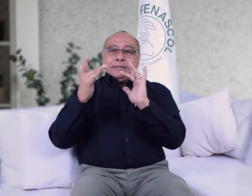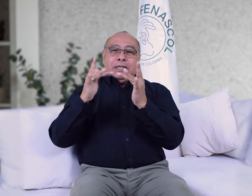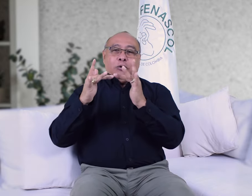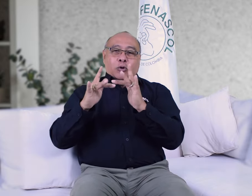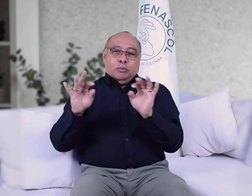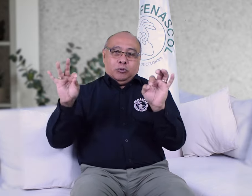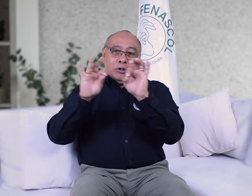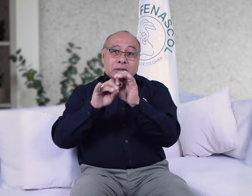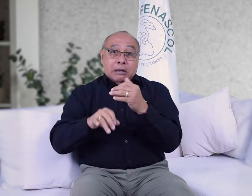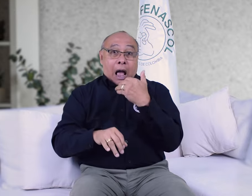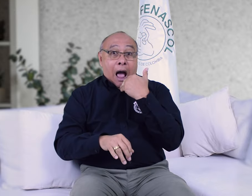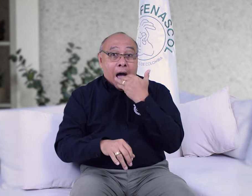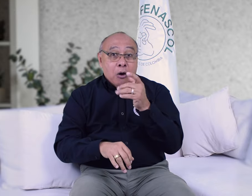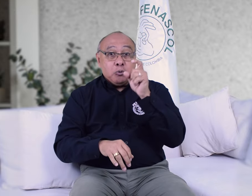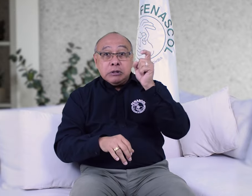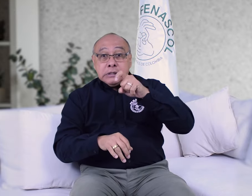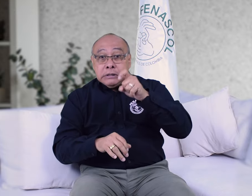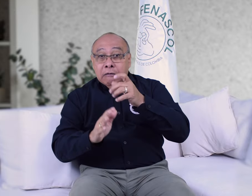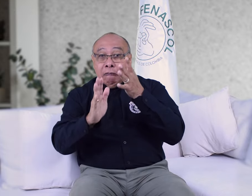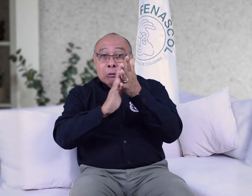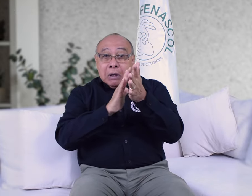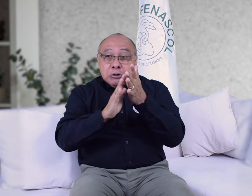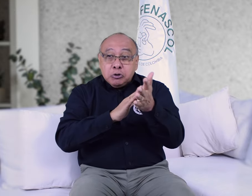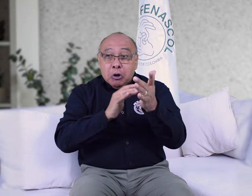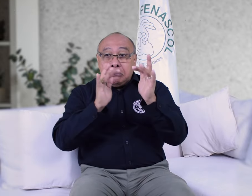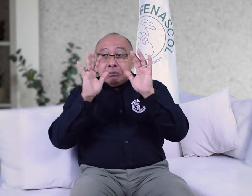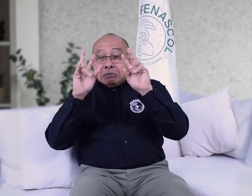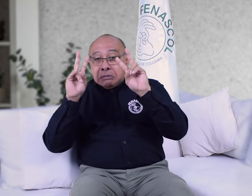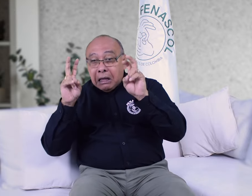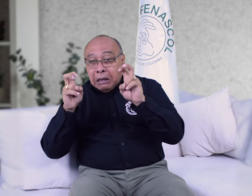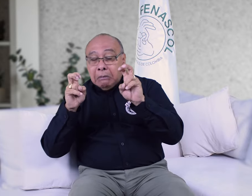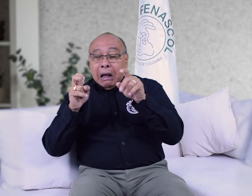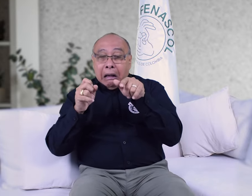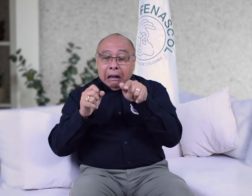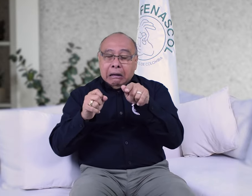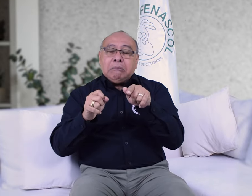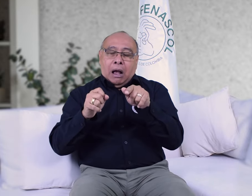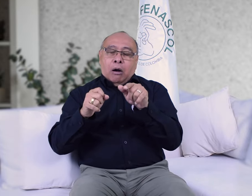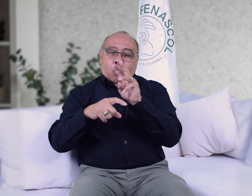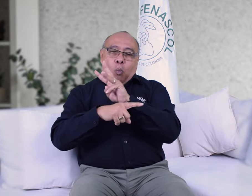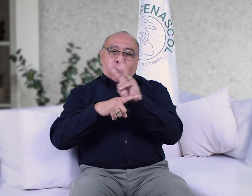Si desean más información relacionada, pueden encontrarla en la página web de FENASCOL.